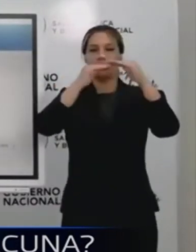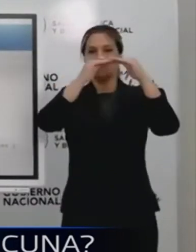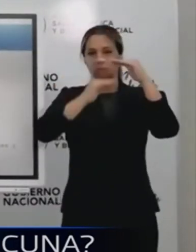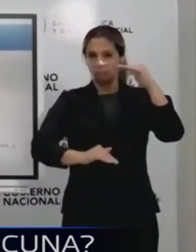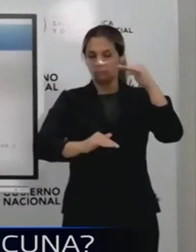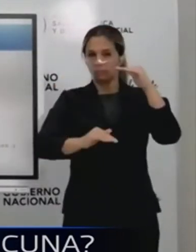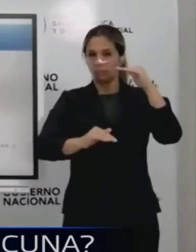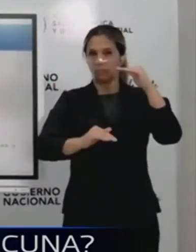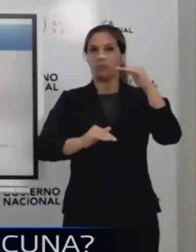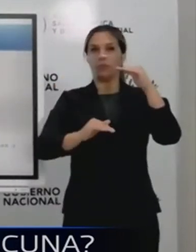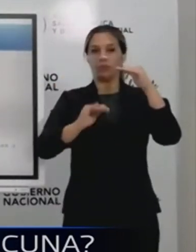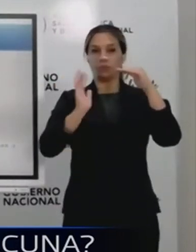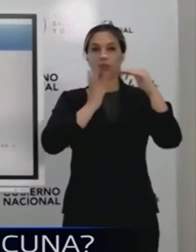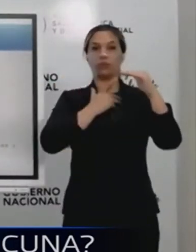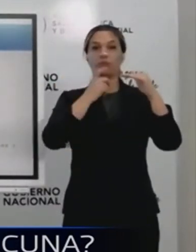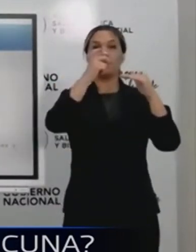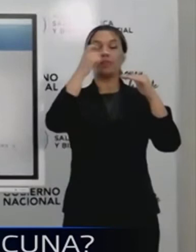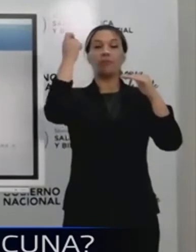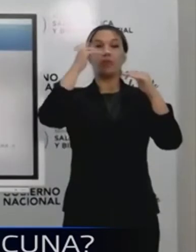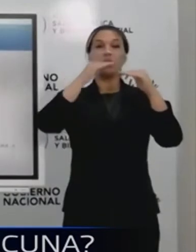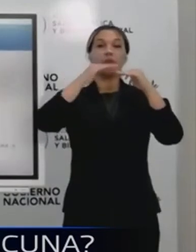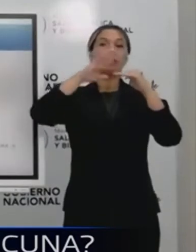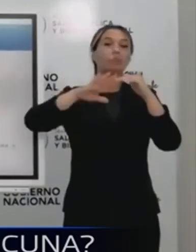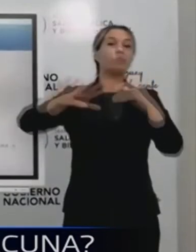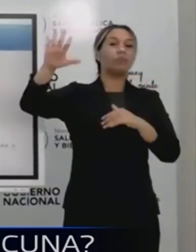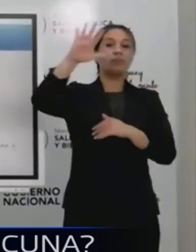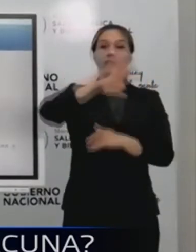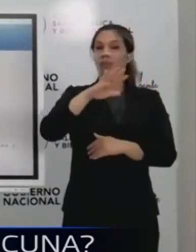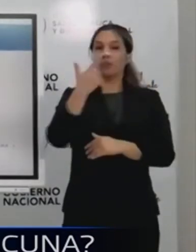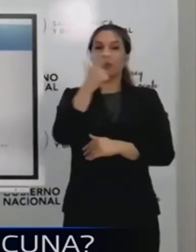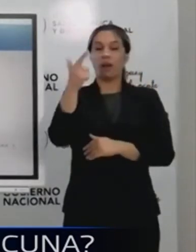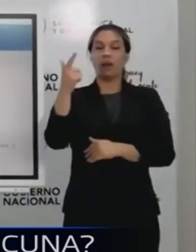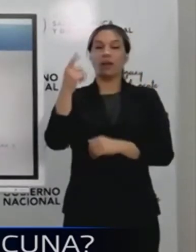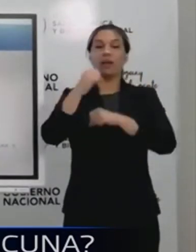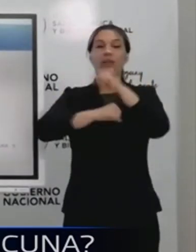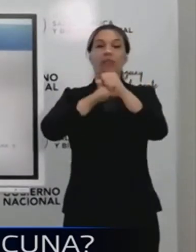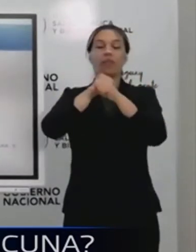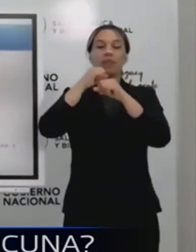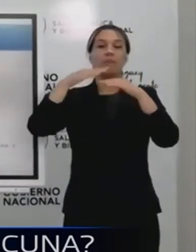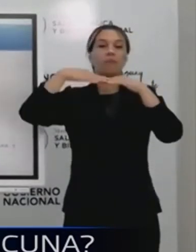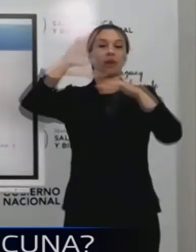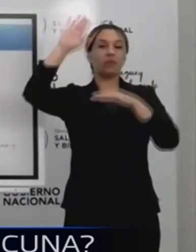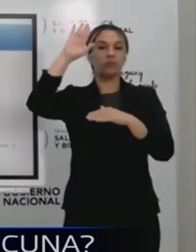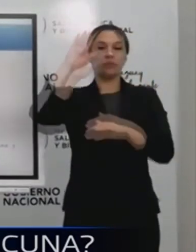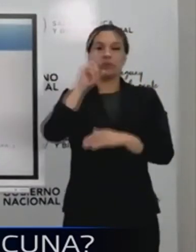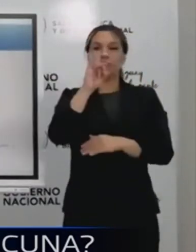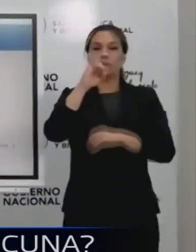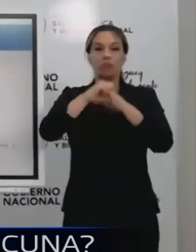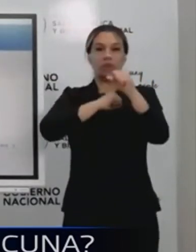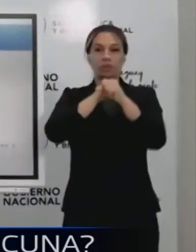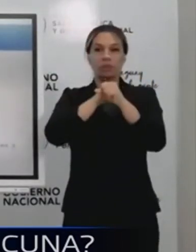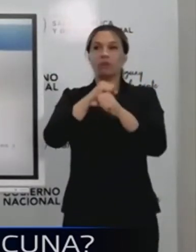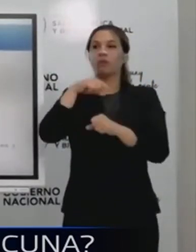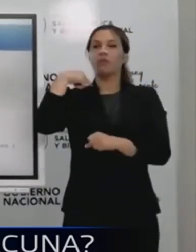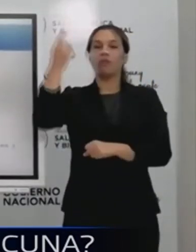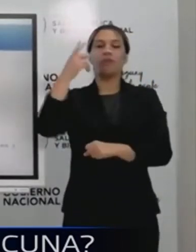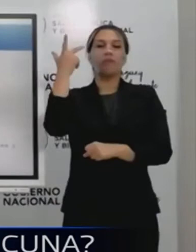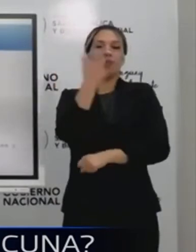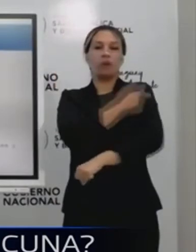7 millones de habitantes que somos, hay que sacar ya 2 millones, 3 millones que no van a poder recibir la vacuna, porque ninguna está recomendada para niños.